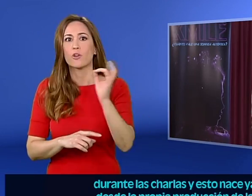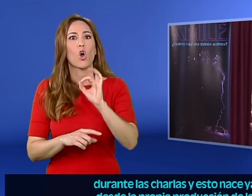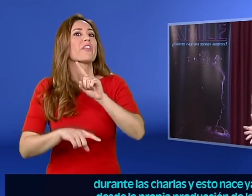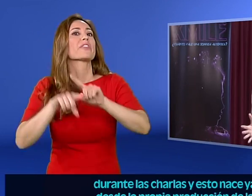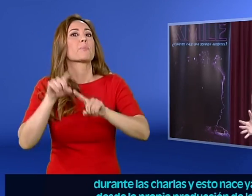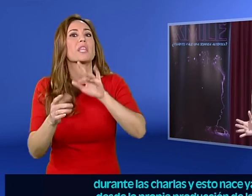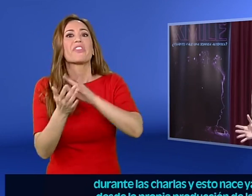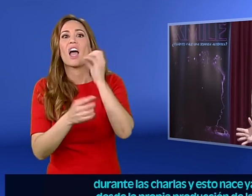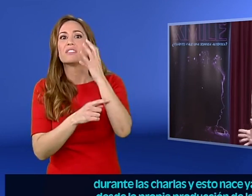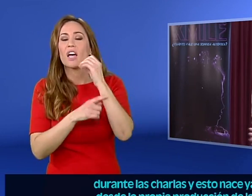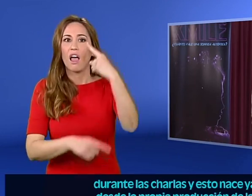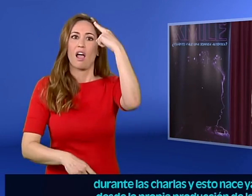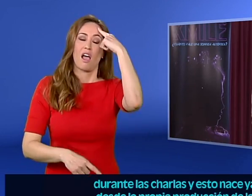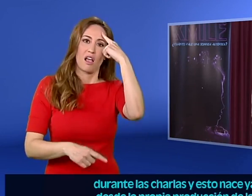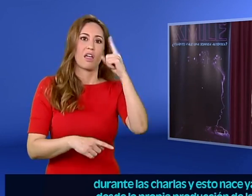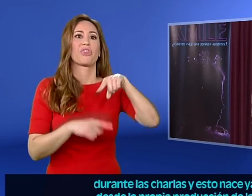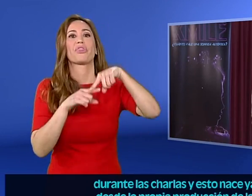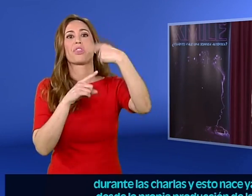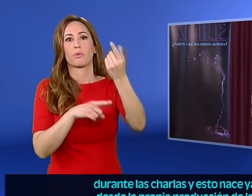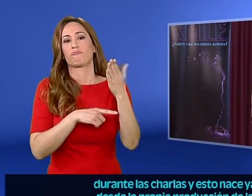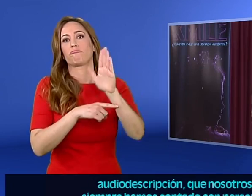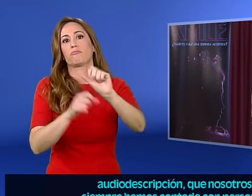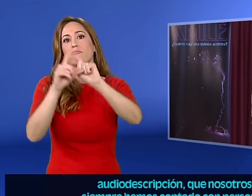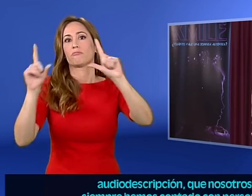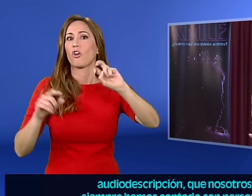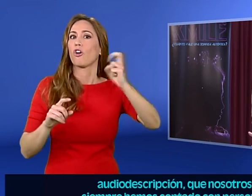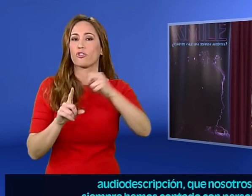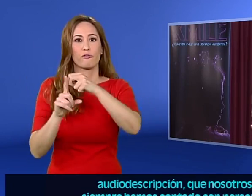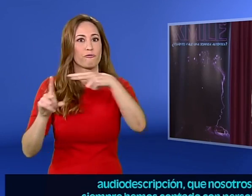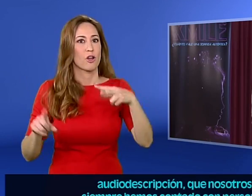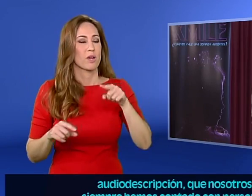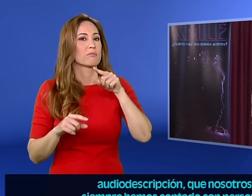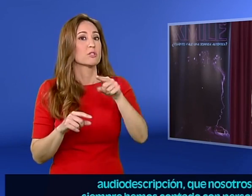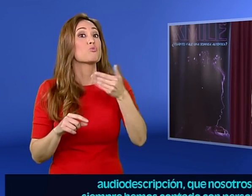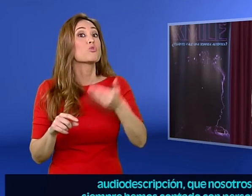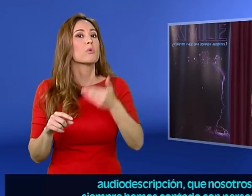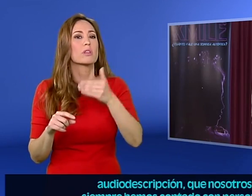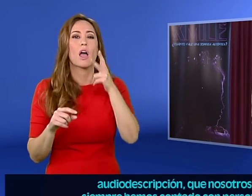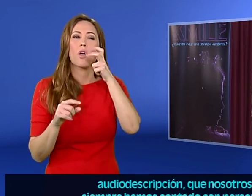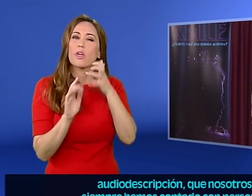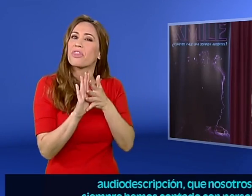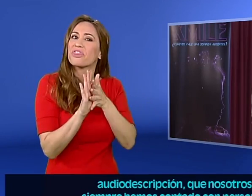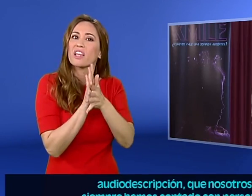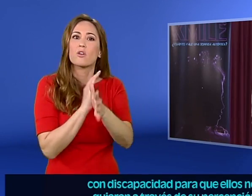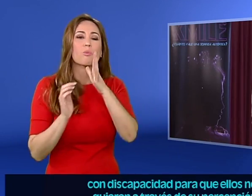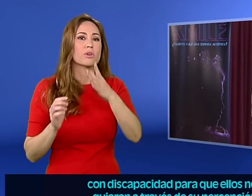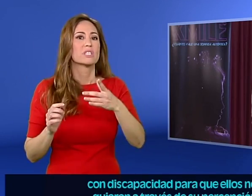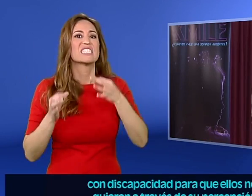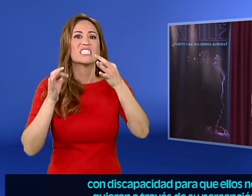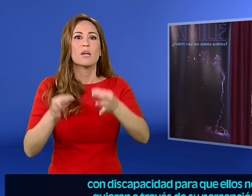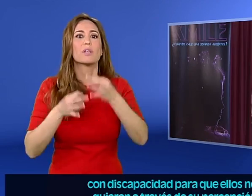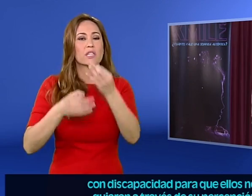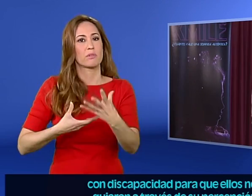Y esto nace ya desde la propia producción de la audiodescripción, que nosotros siempre hemos contado con personas con